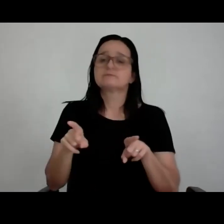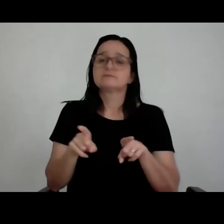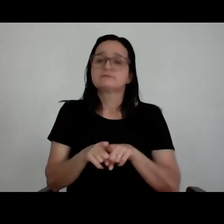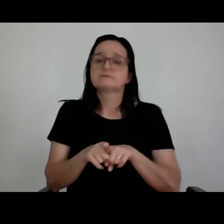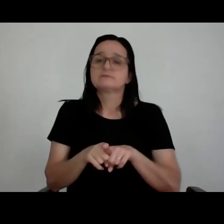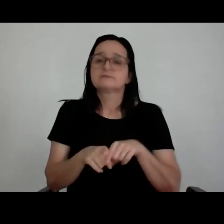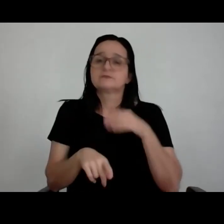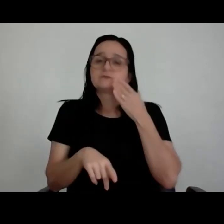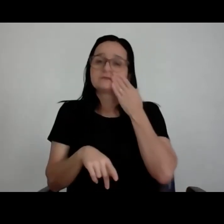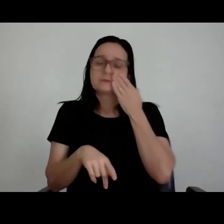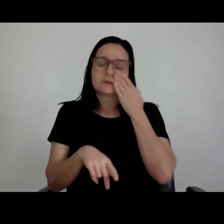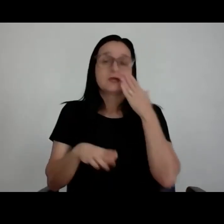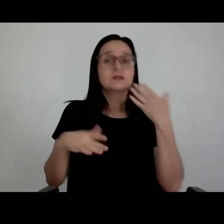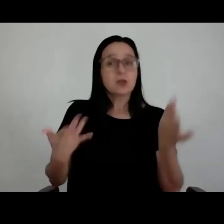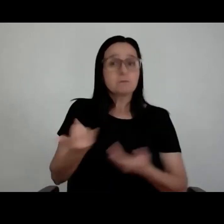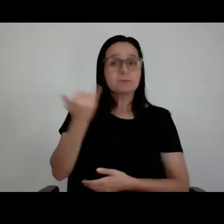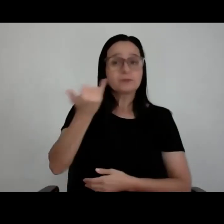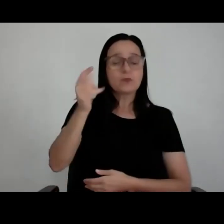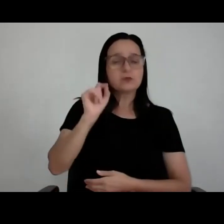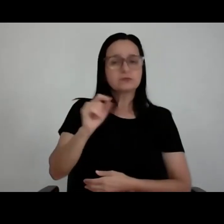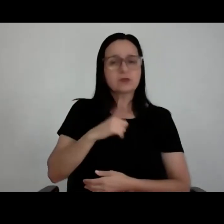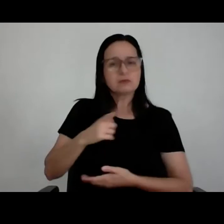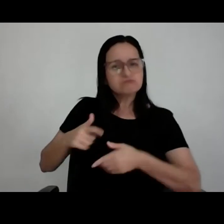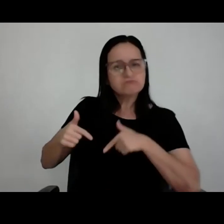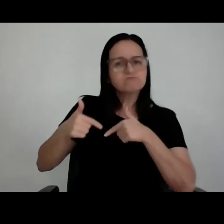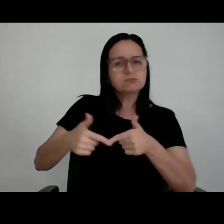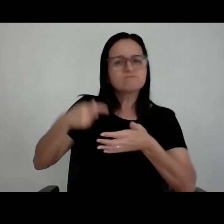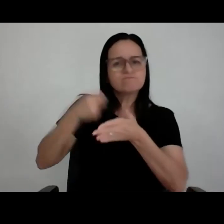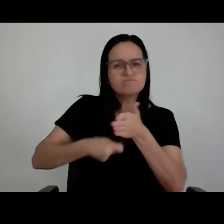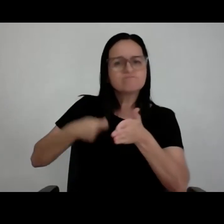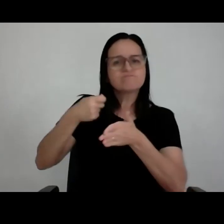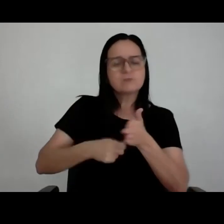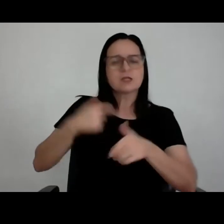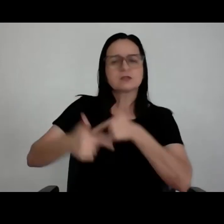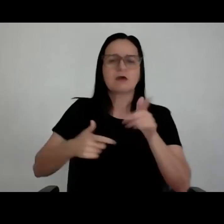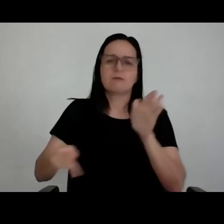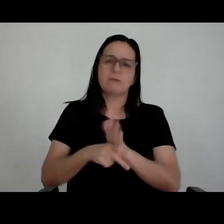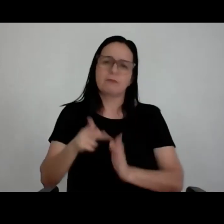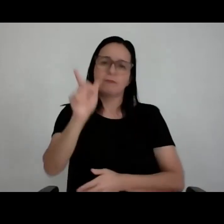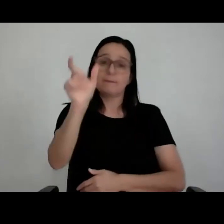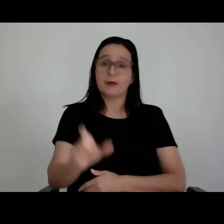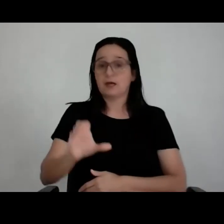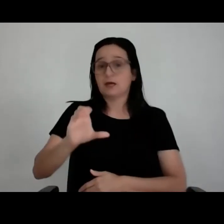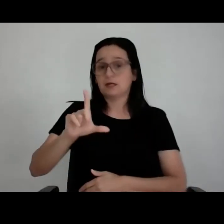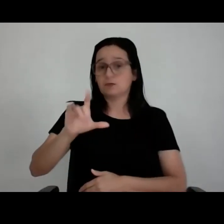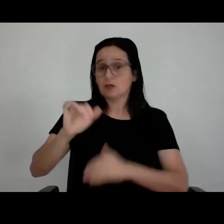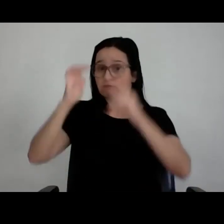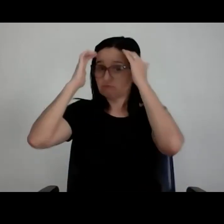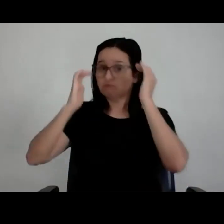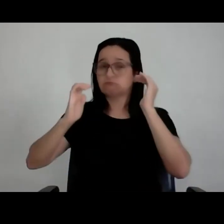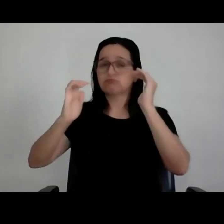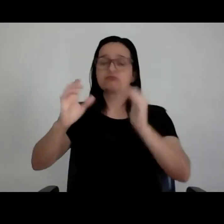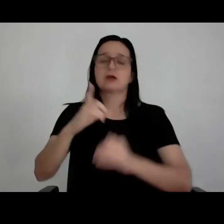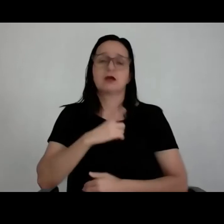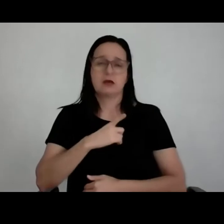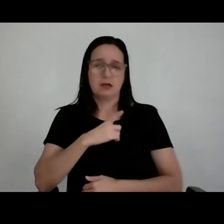é a coisa mais importante. Lutar pelo dinheiro do cliente, lutar pelo negócio do cliente, respeitar os budgets, eu não falei em budget, a gente convive com isso